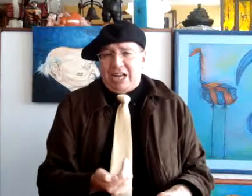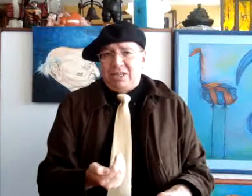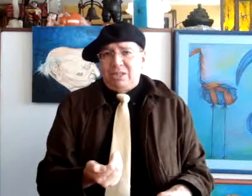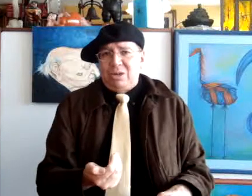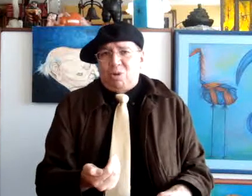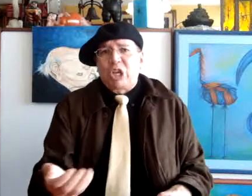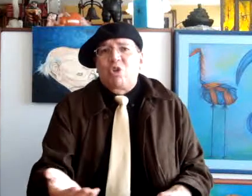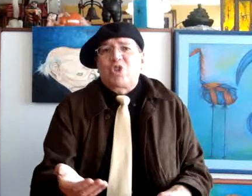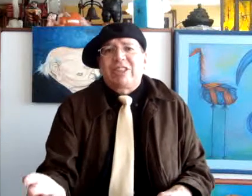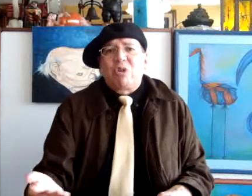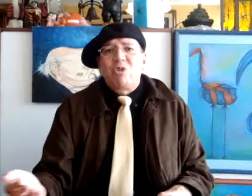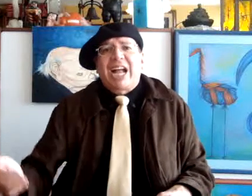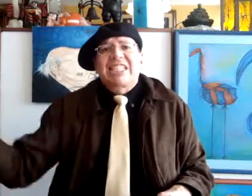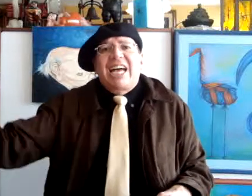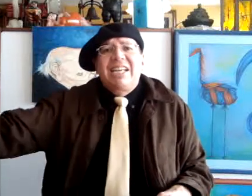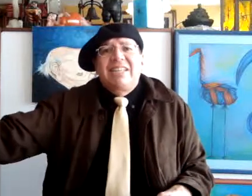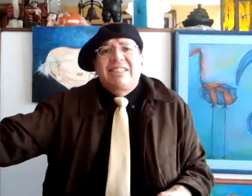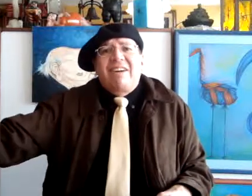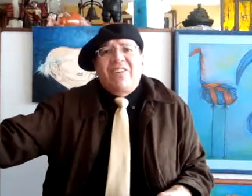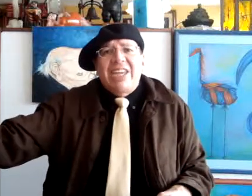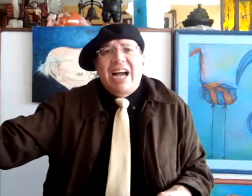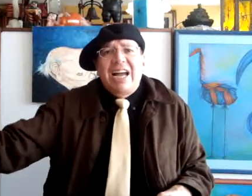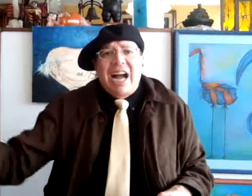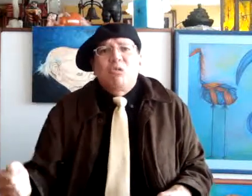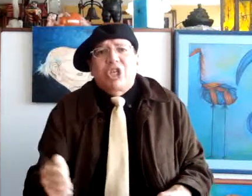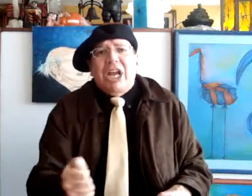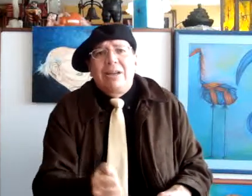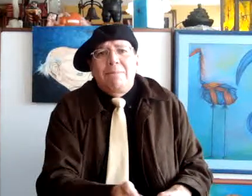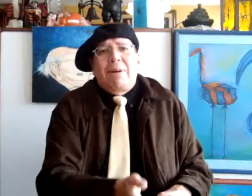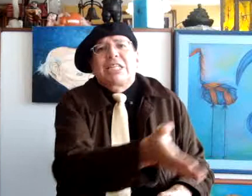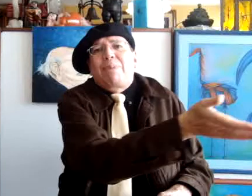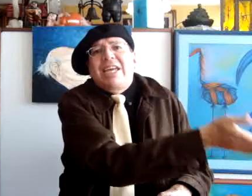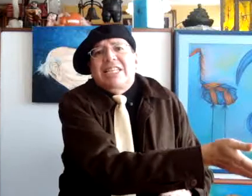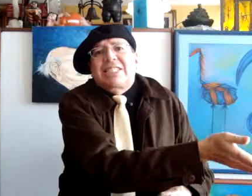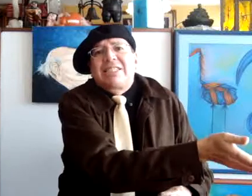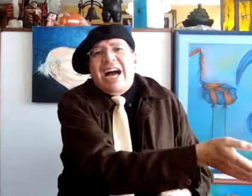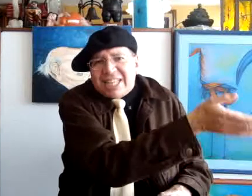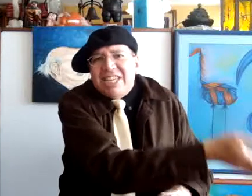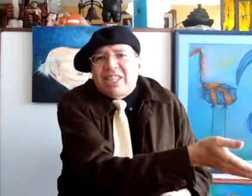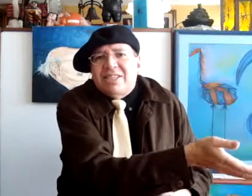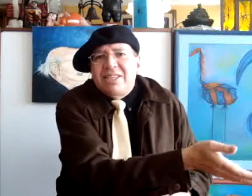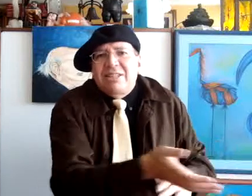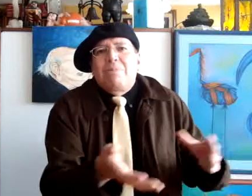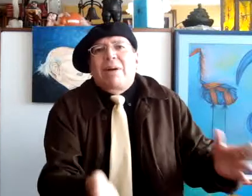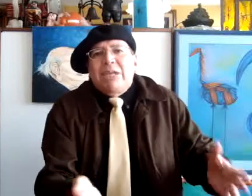o se contrata una casa de la fría Austria, para las playas ardientes del Pacífico,